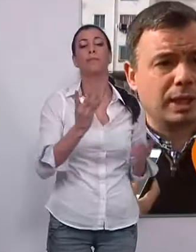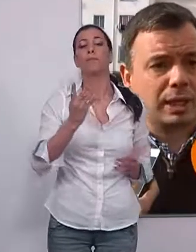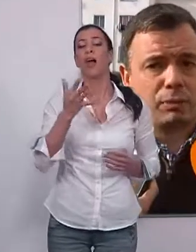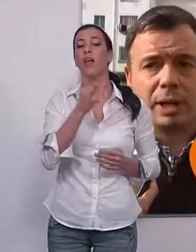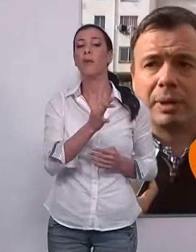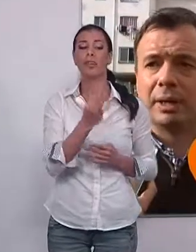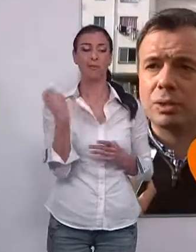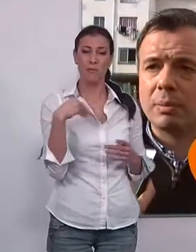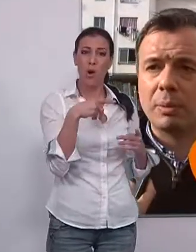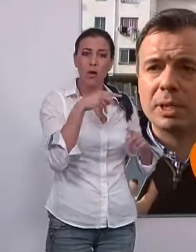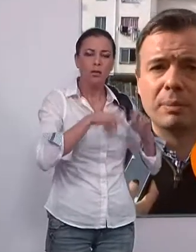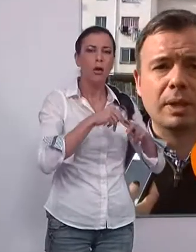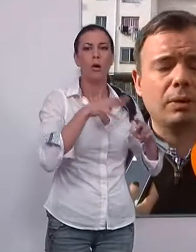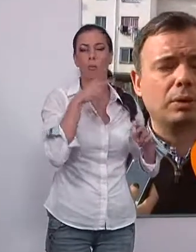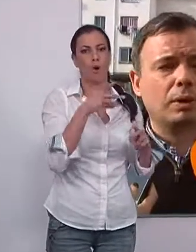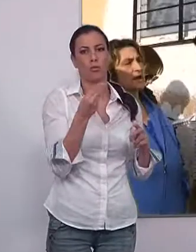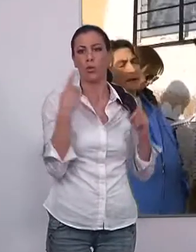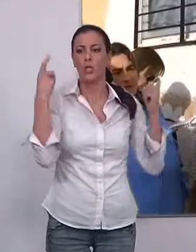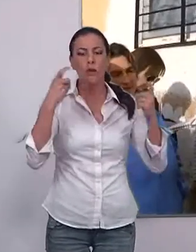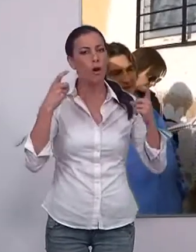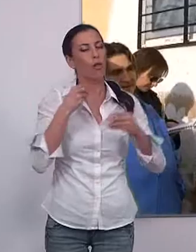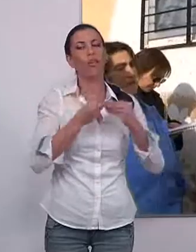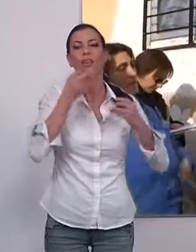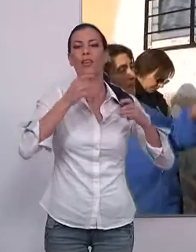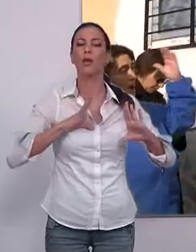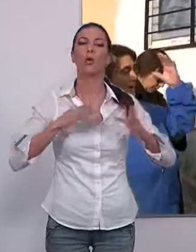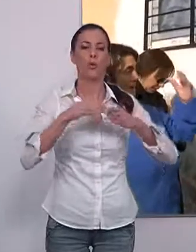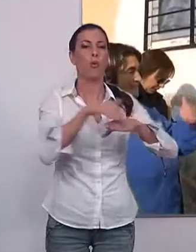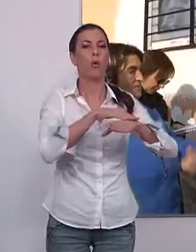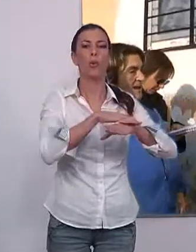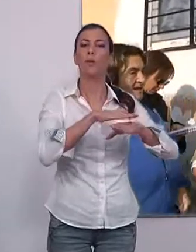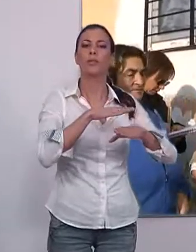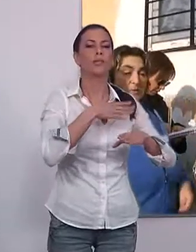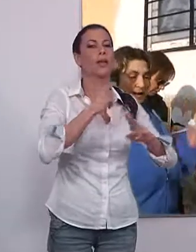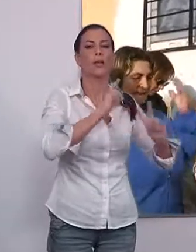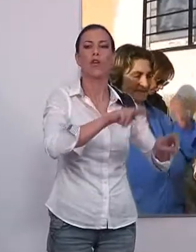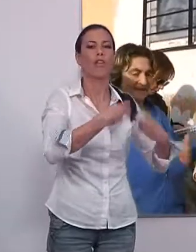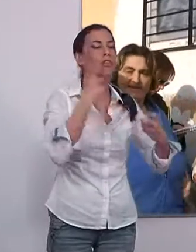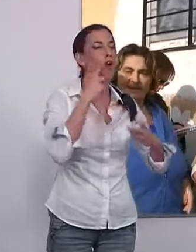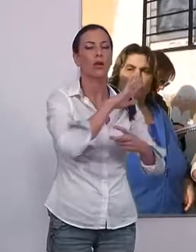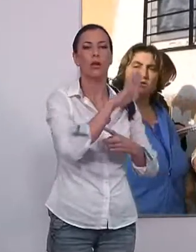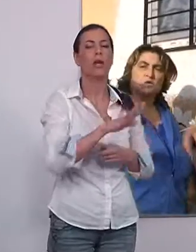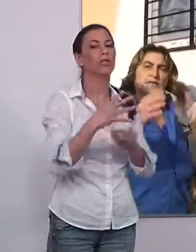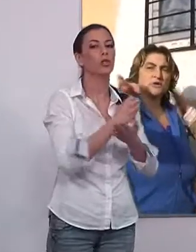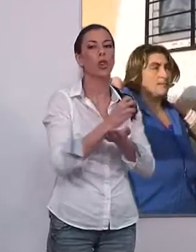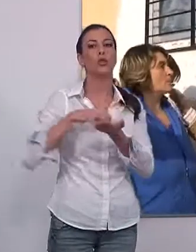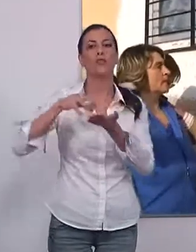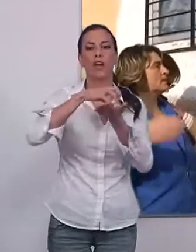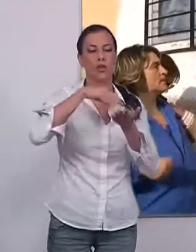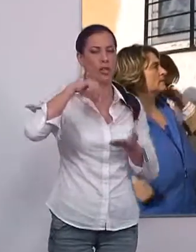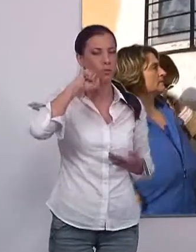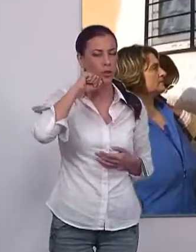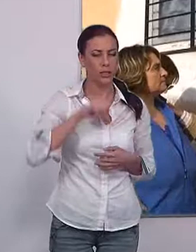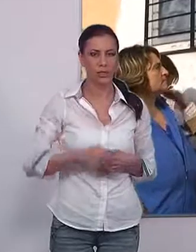ha recordado que esta labor responde al esfuerzo del equipo de gobierno por renovar el aspecto de todos los